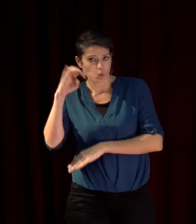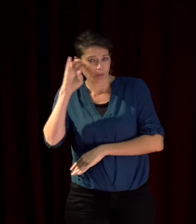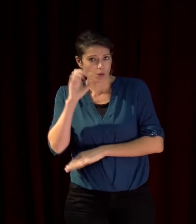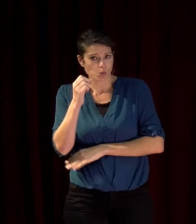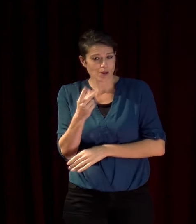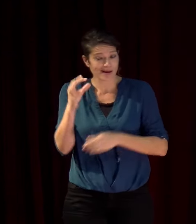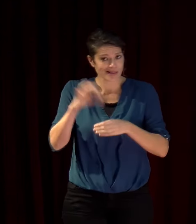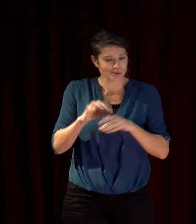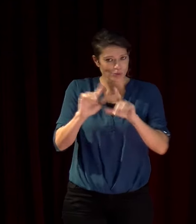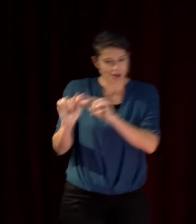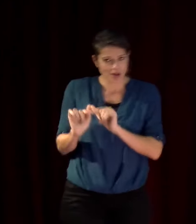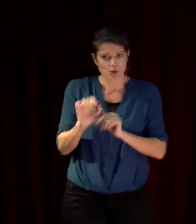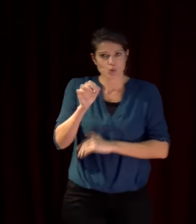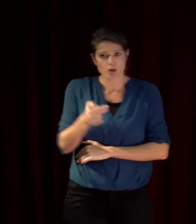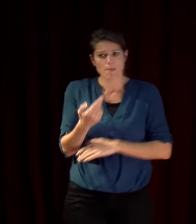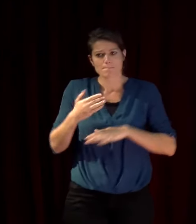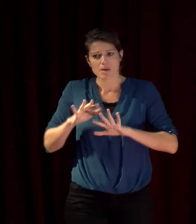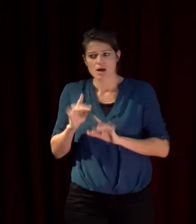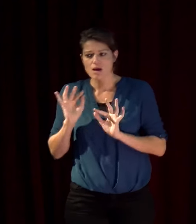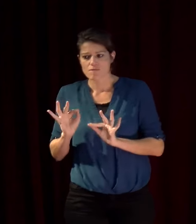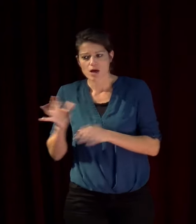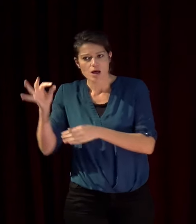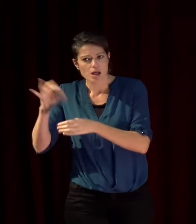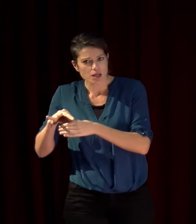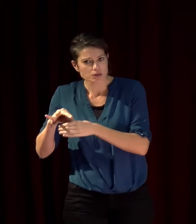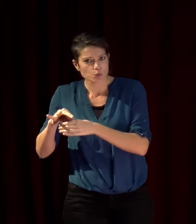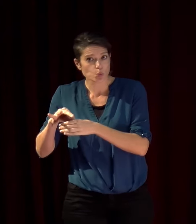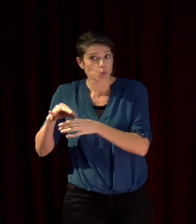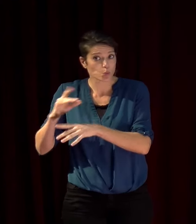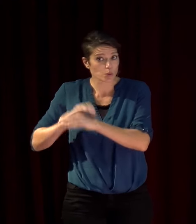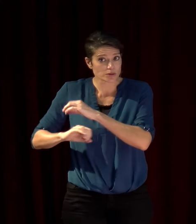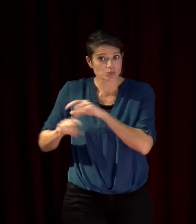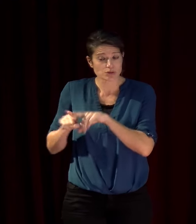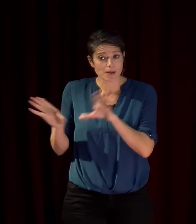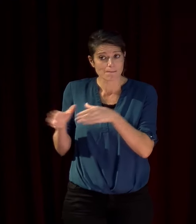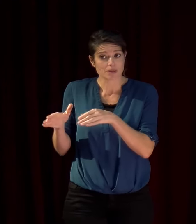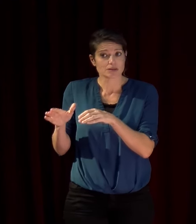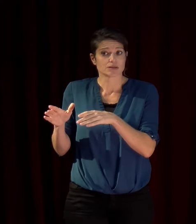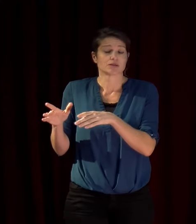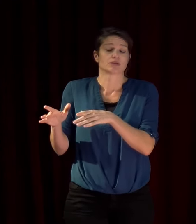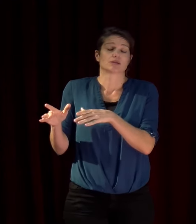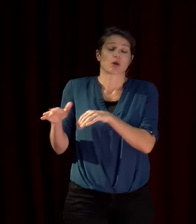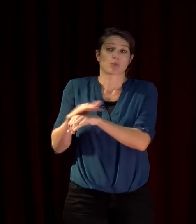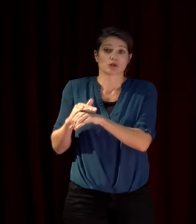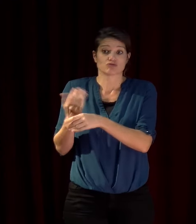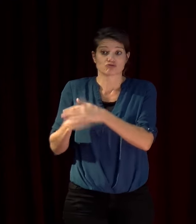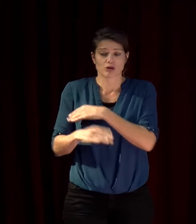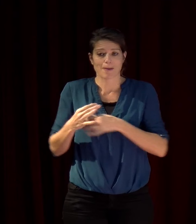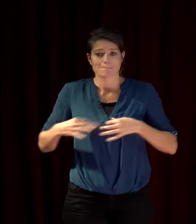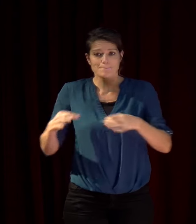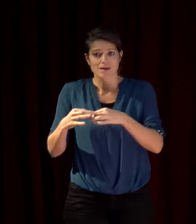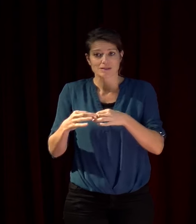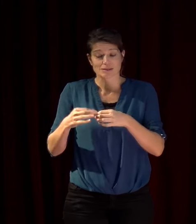pas parlé des élections et des partis politiques dans les pays maghrébins qui bordent la